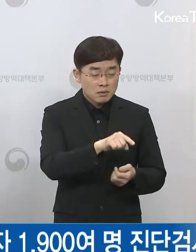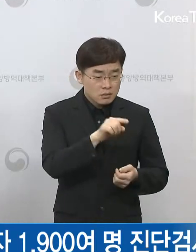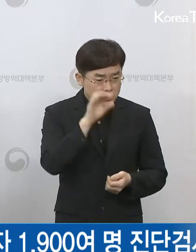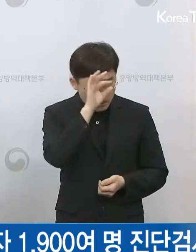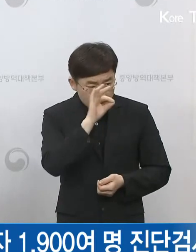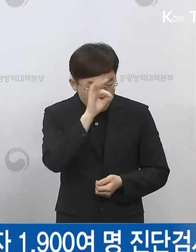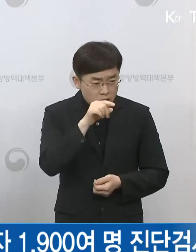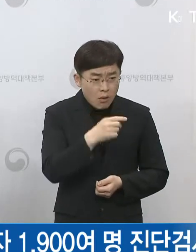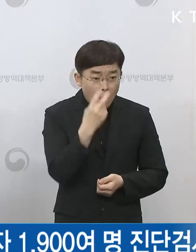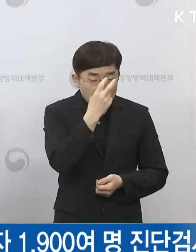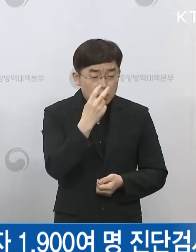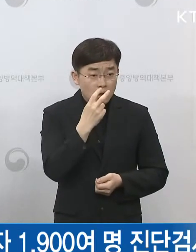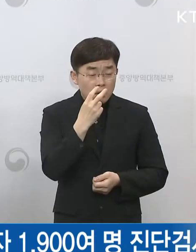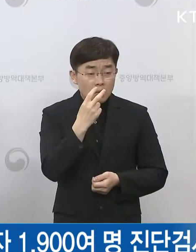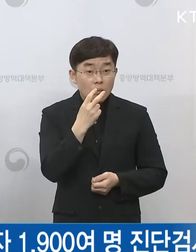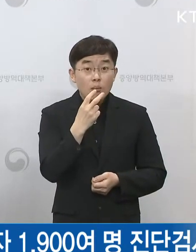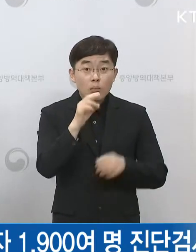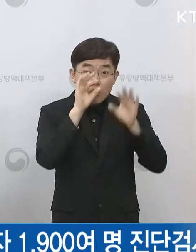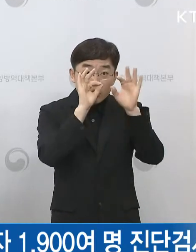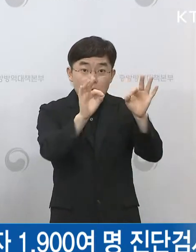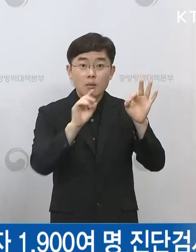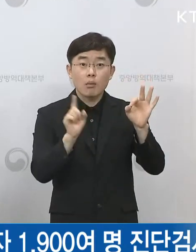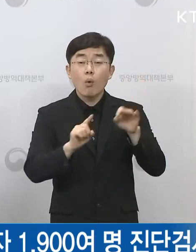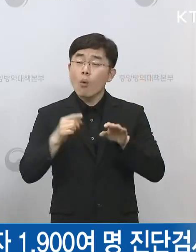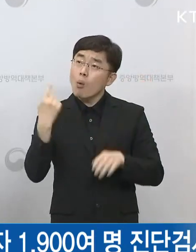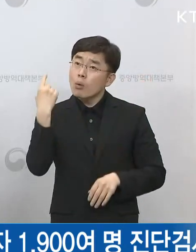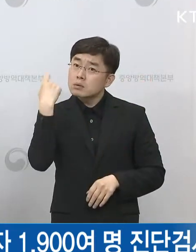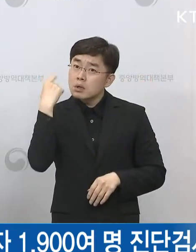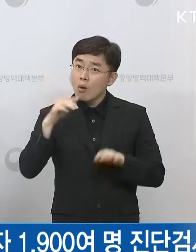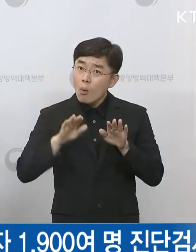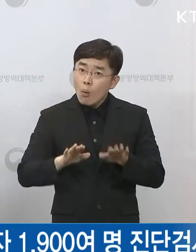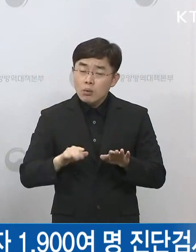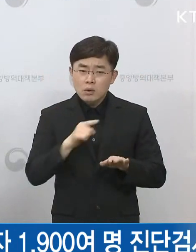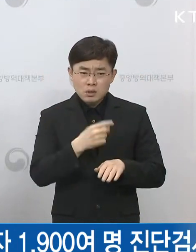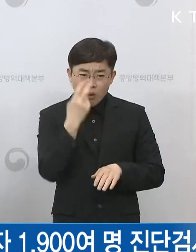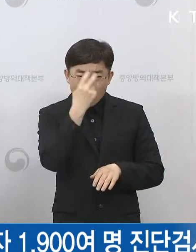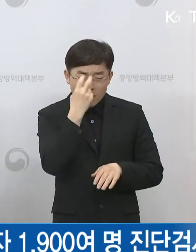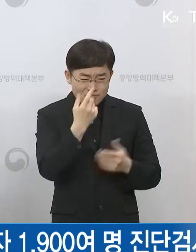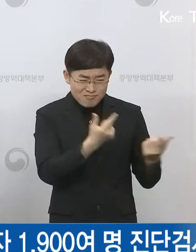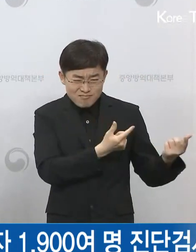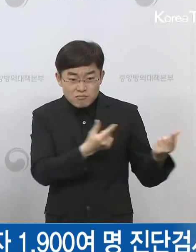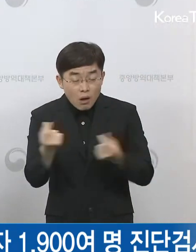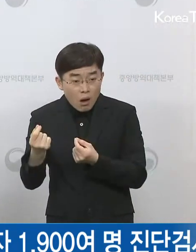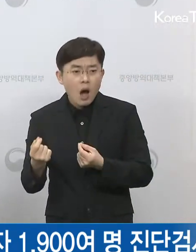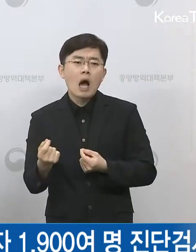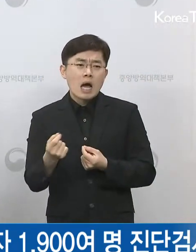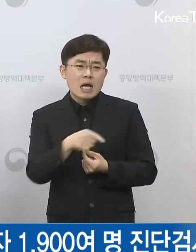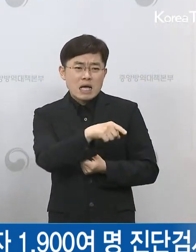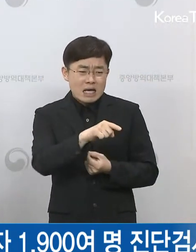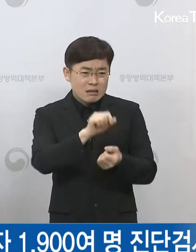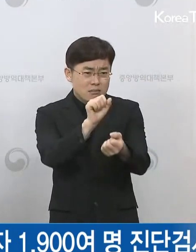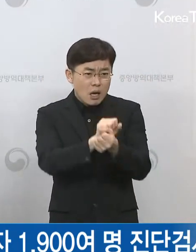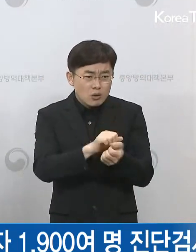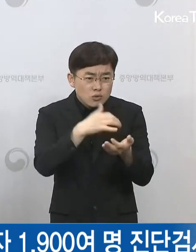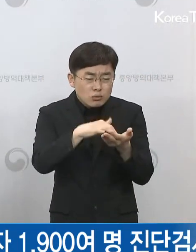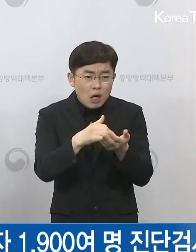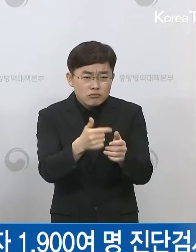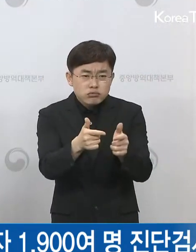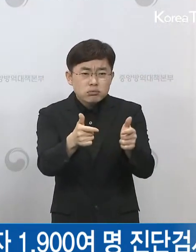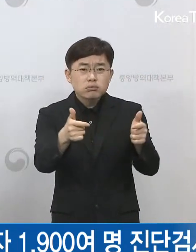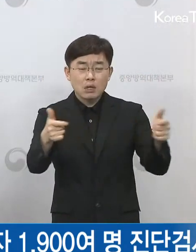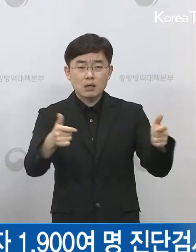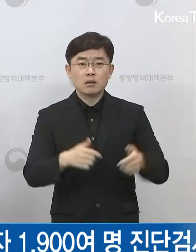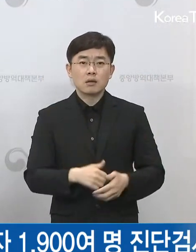들어가서 검사를 하다 보니까 오늘 어제 대량의 검사를 하다 보니까 환자가 급격히 나타난 걸로